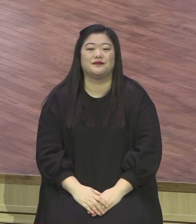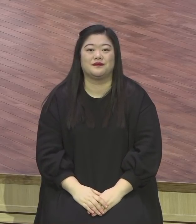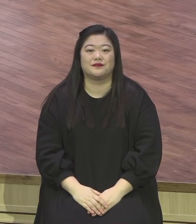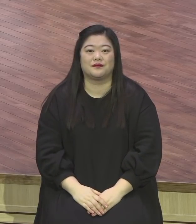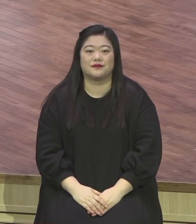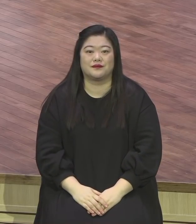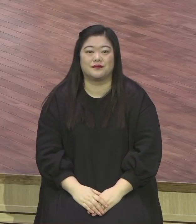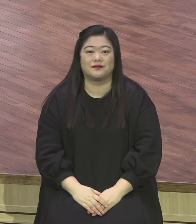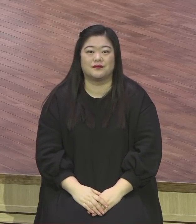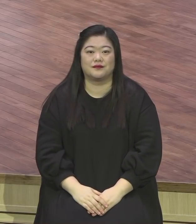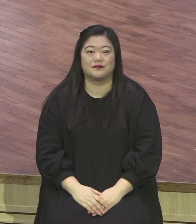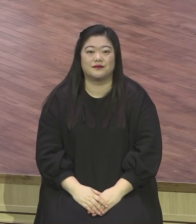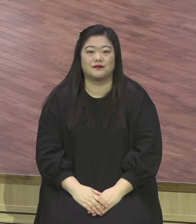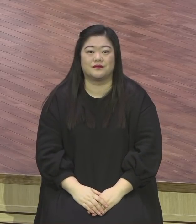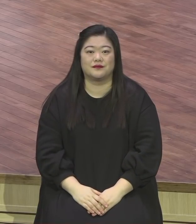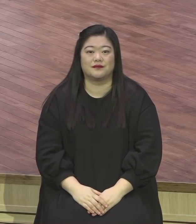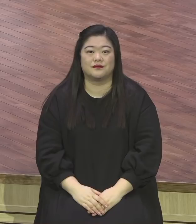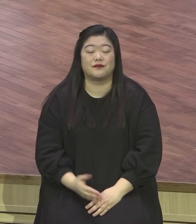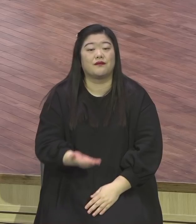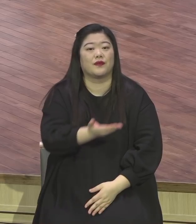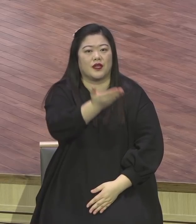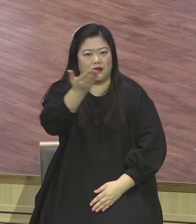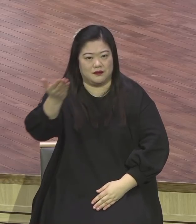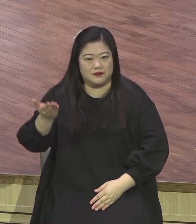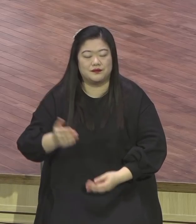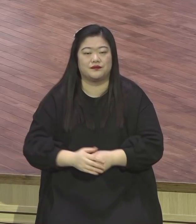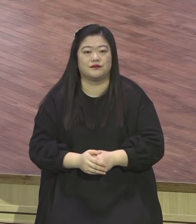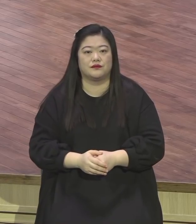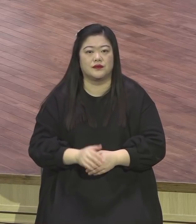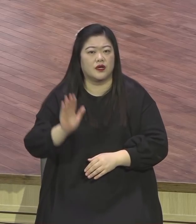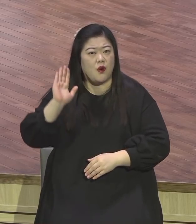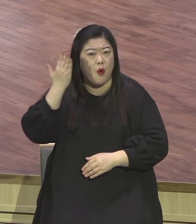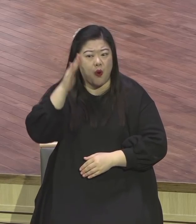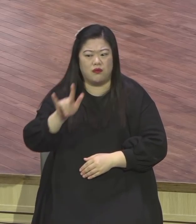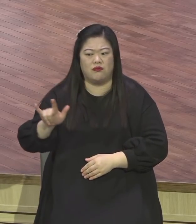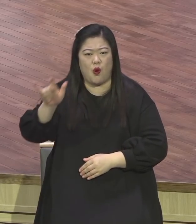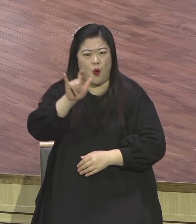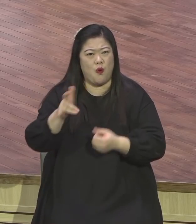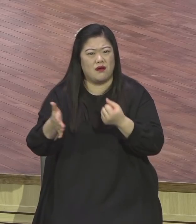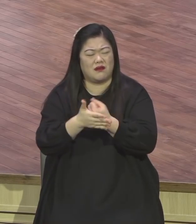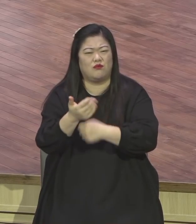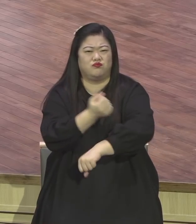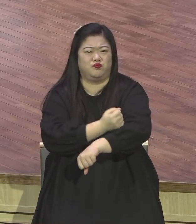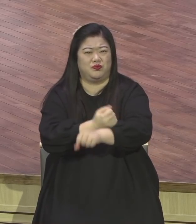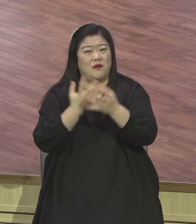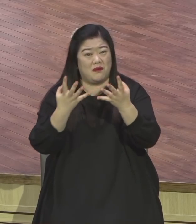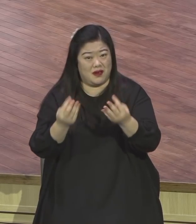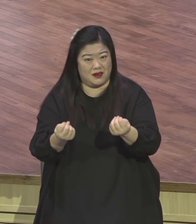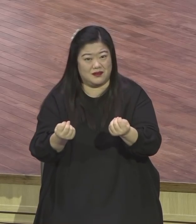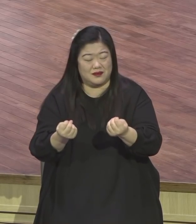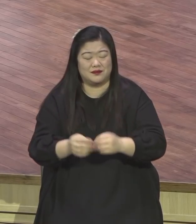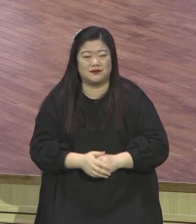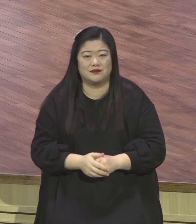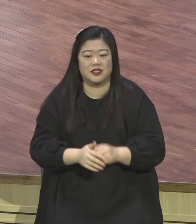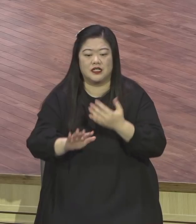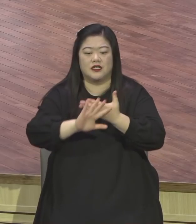성도들, 특히 우리 성교사님들 코로나 때문에 고생이 많으신데 말씀을 통해서